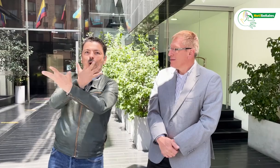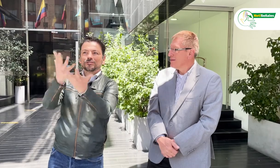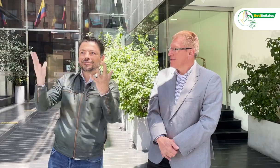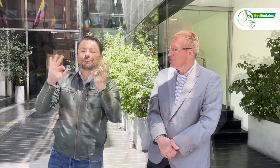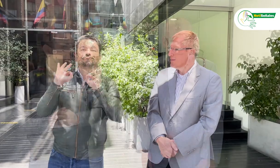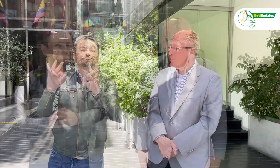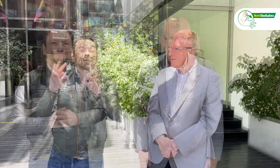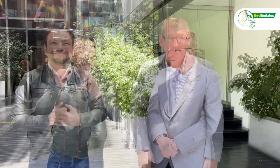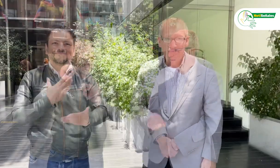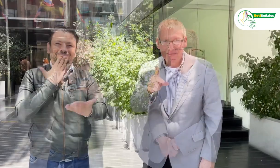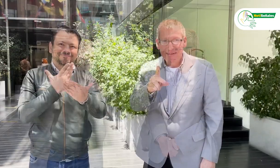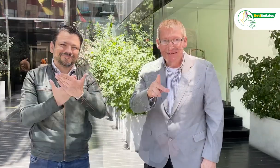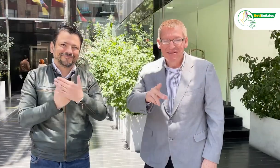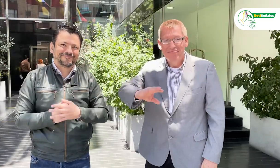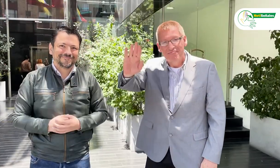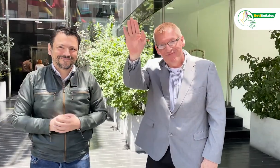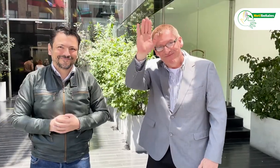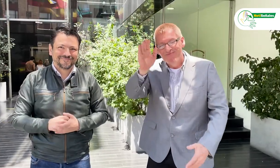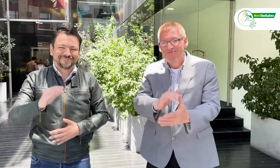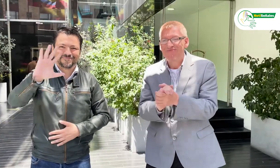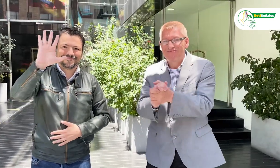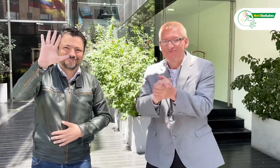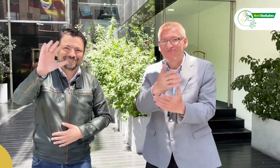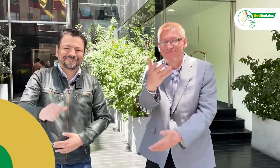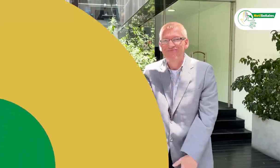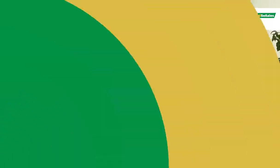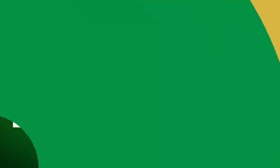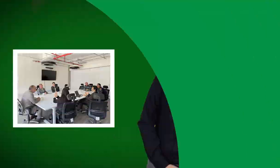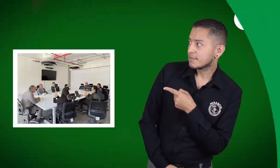y comunicación de calidad. Gracias y hasta luego.